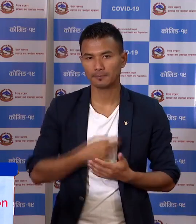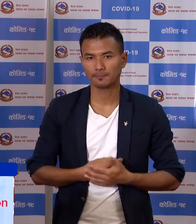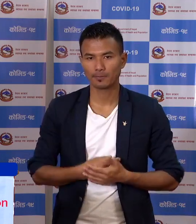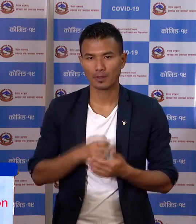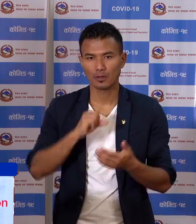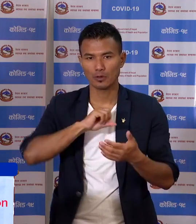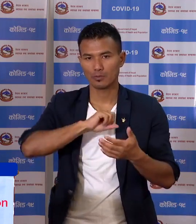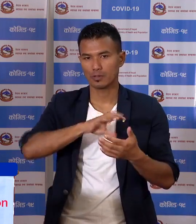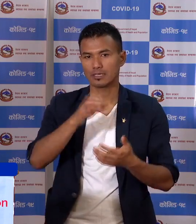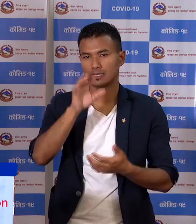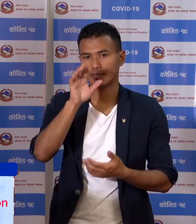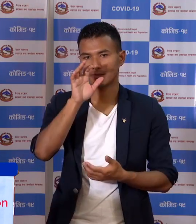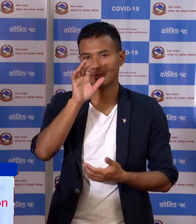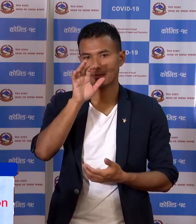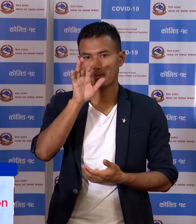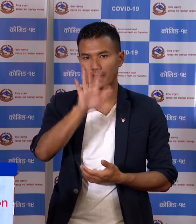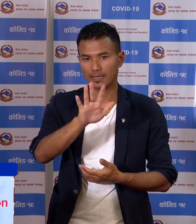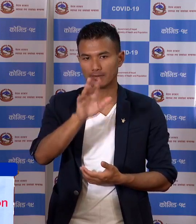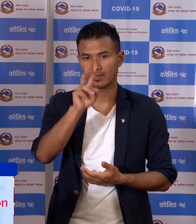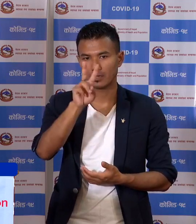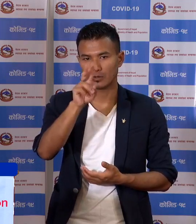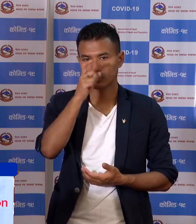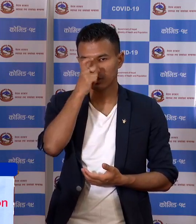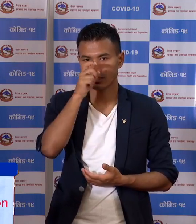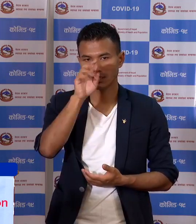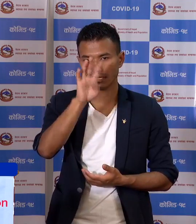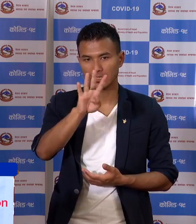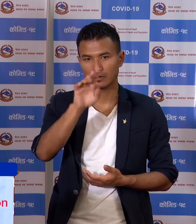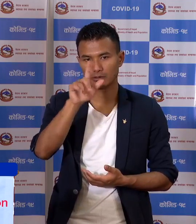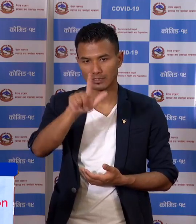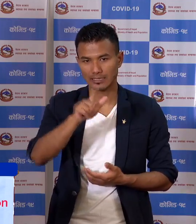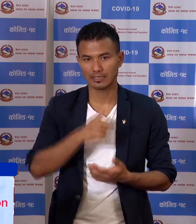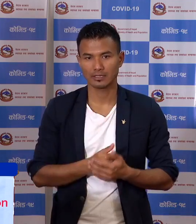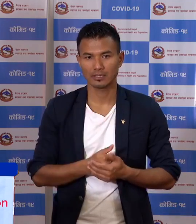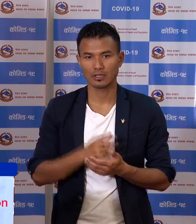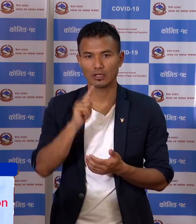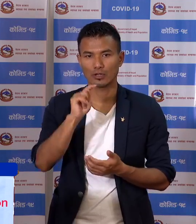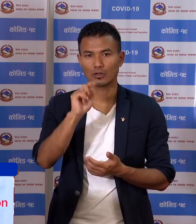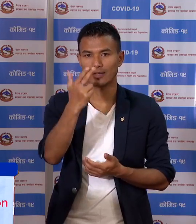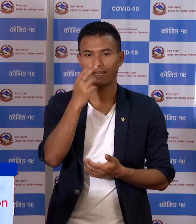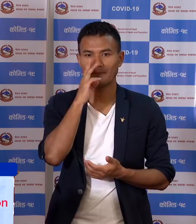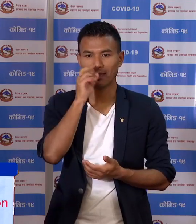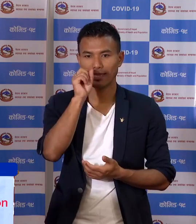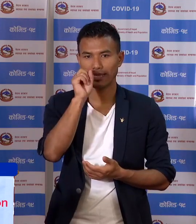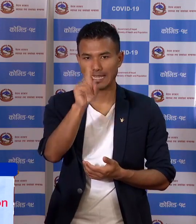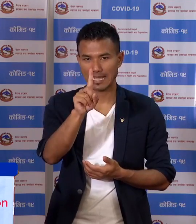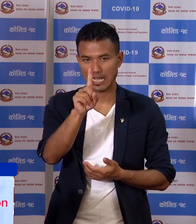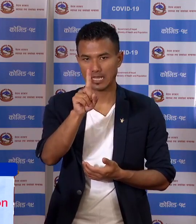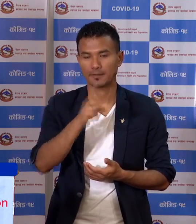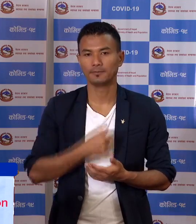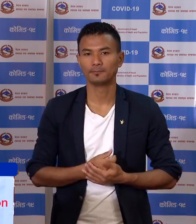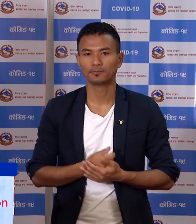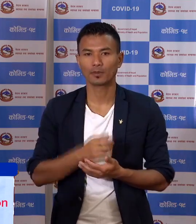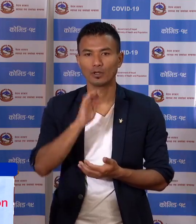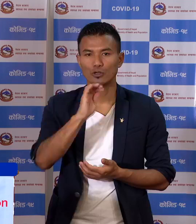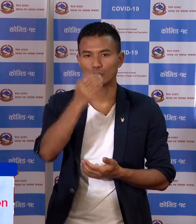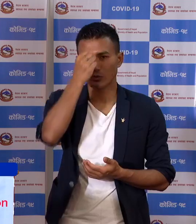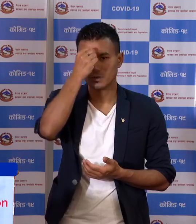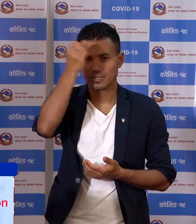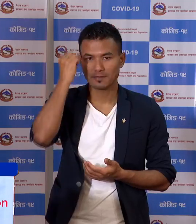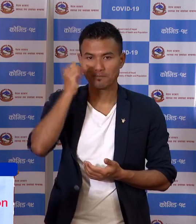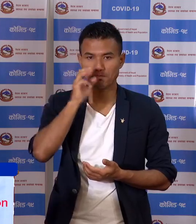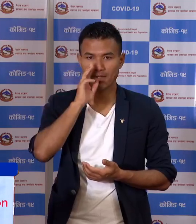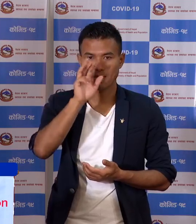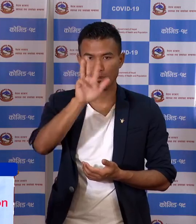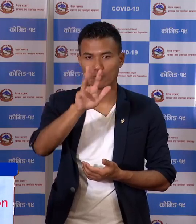प्रदेश नमर 5 मां 2427, कौर्णाली प्रदेश मां एक, रो सुदुरपसिम